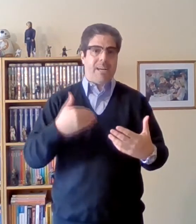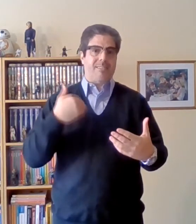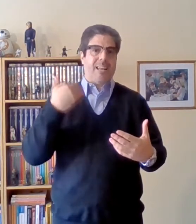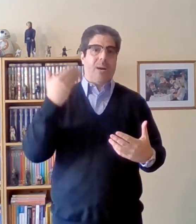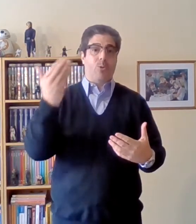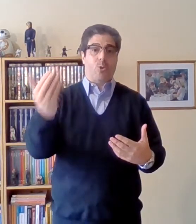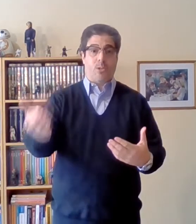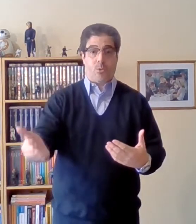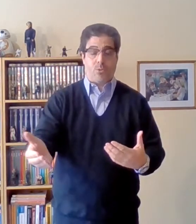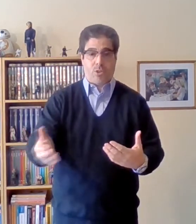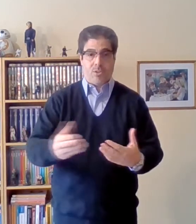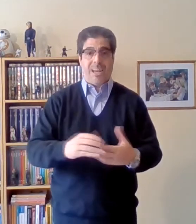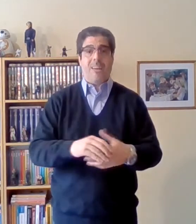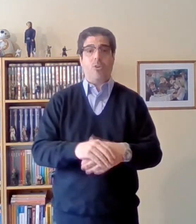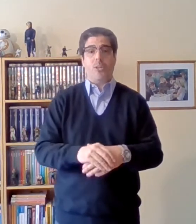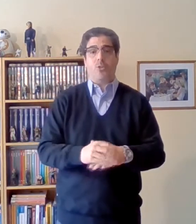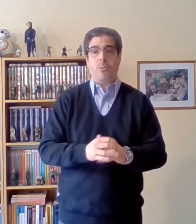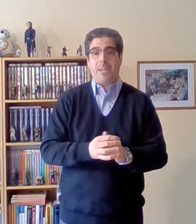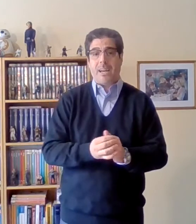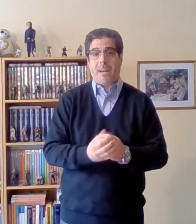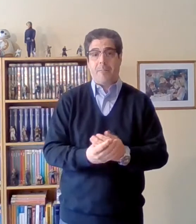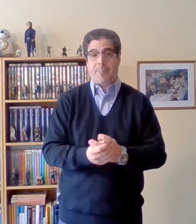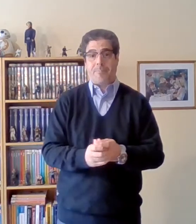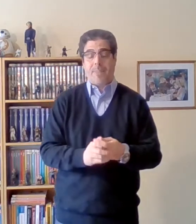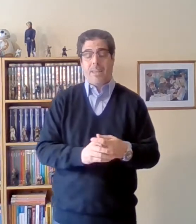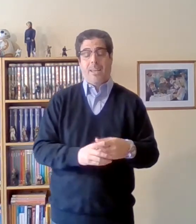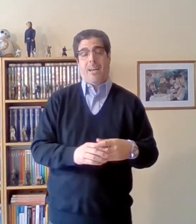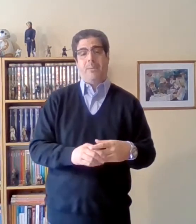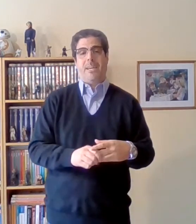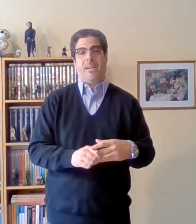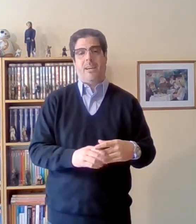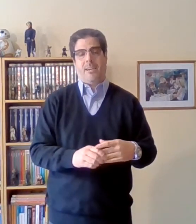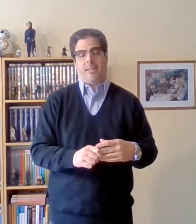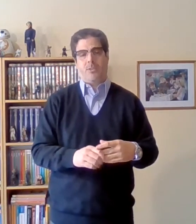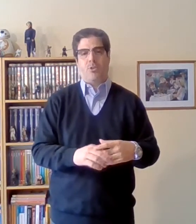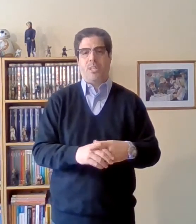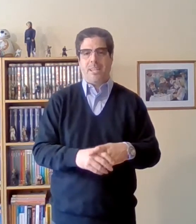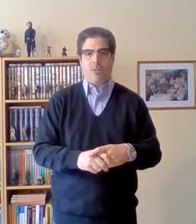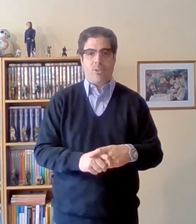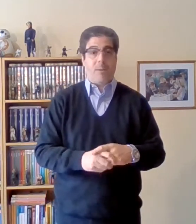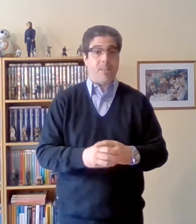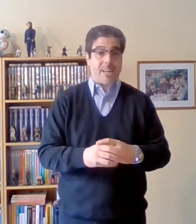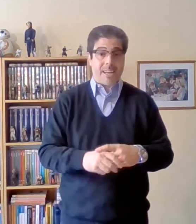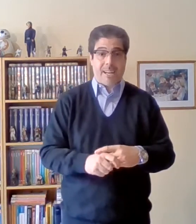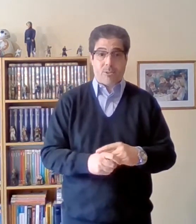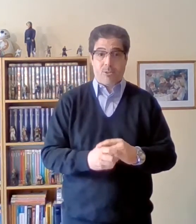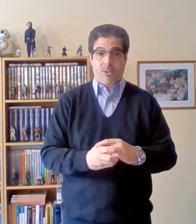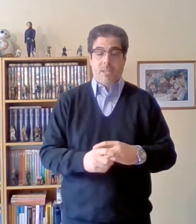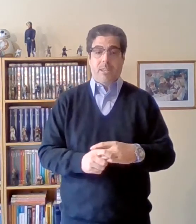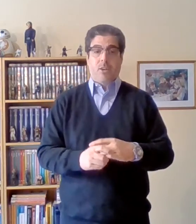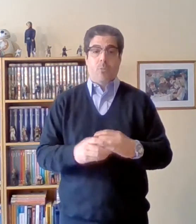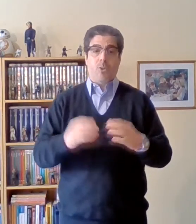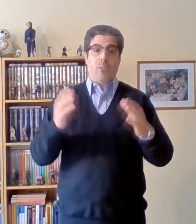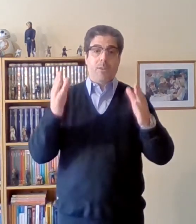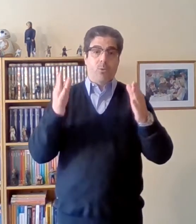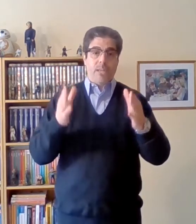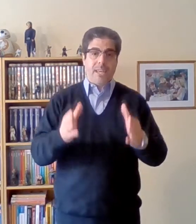hacia la autodestrucción. Algo de esto había sostenido David Ricardo. ¿Cómo disminuía,